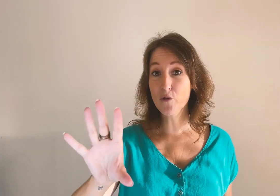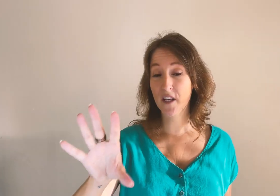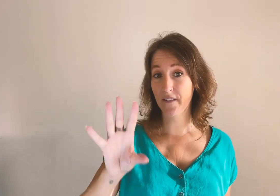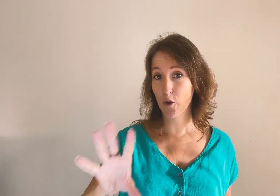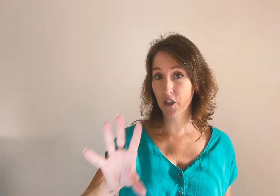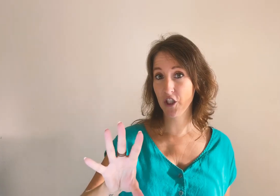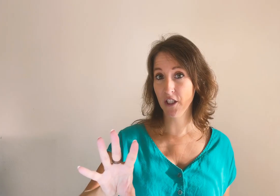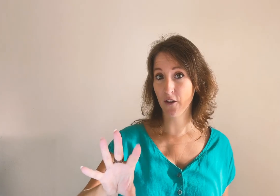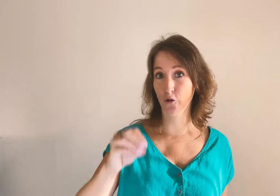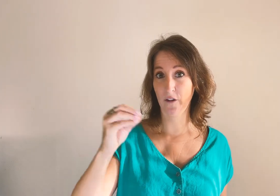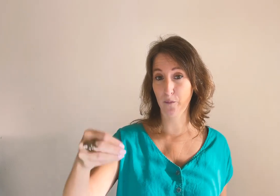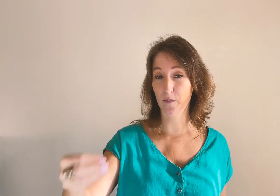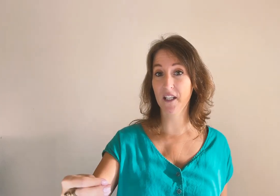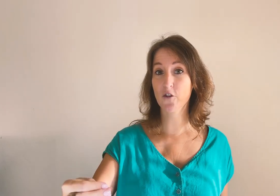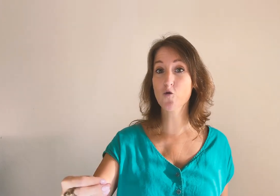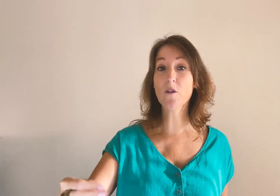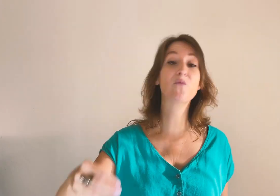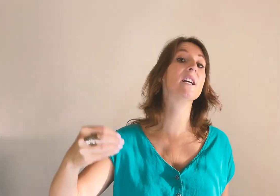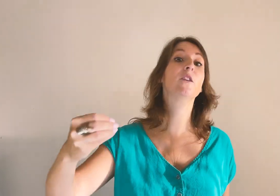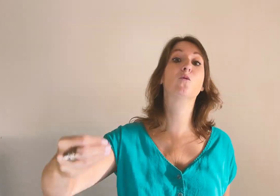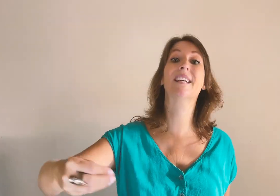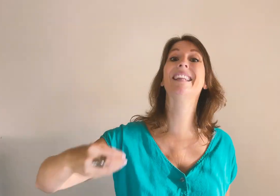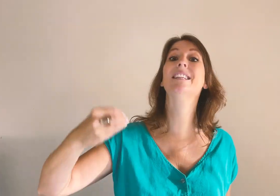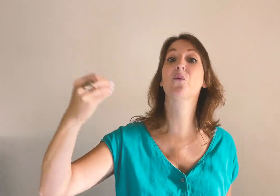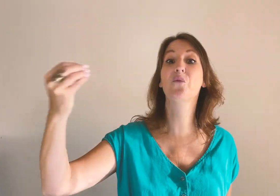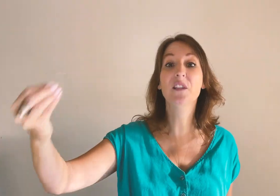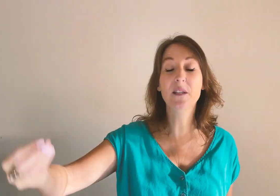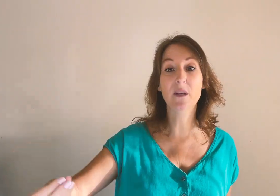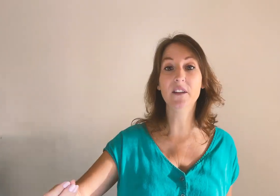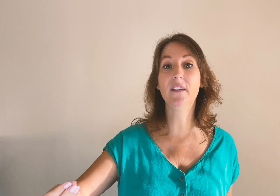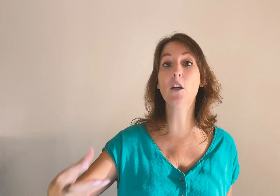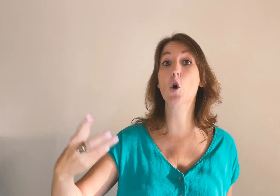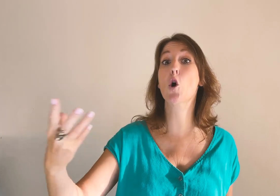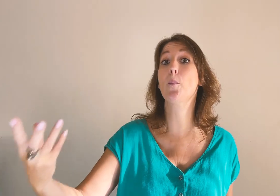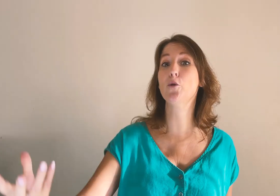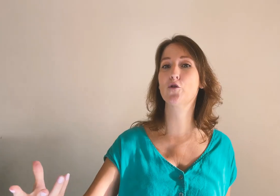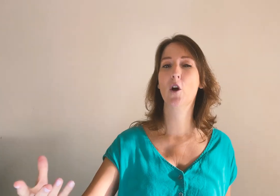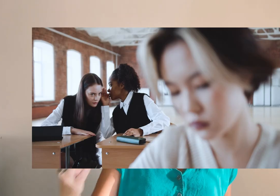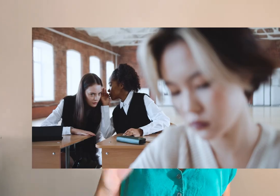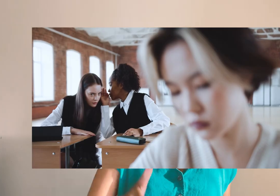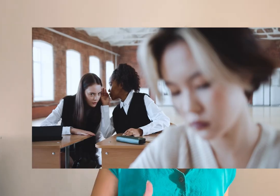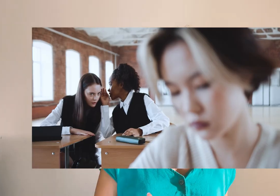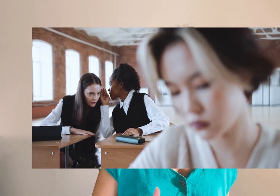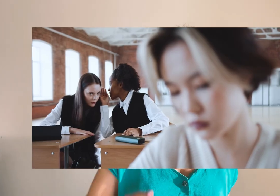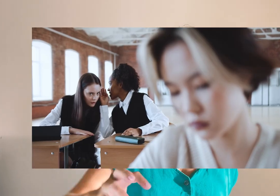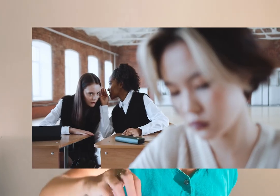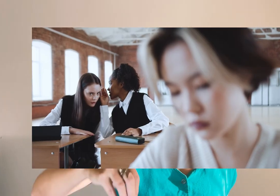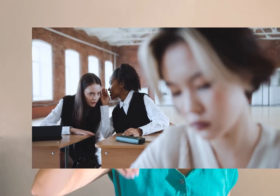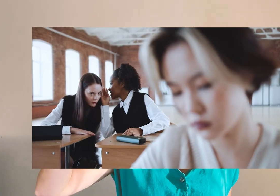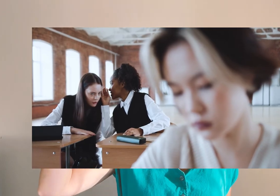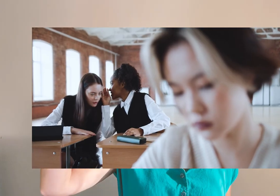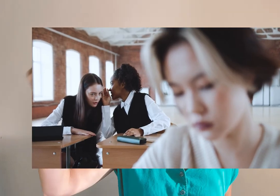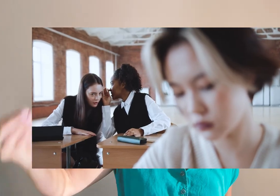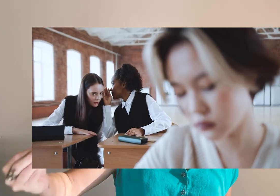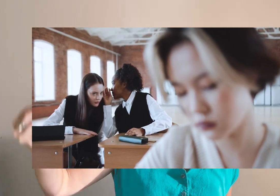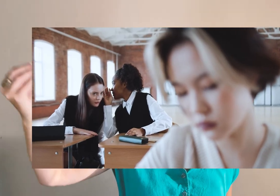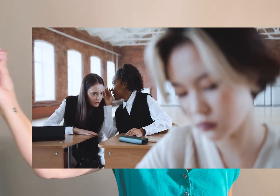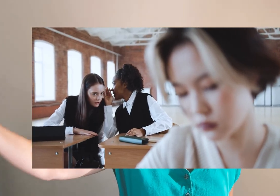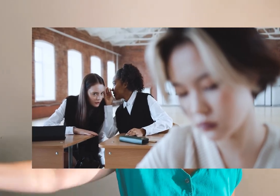qui êtes à l'origine de cette publication et vous allez donc gagner en visibilité encore plus puisqu'on sait que tout ce qui est dit par d